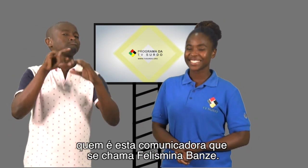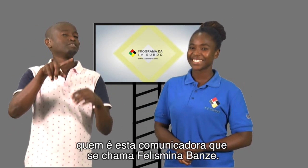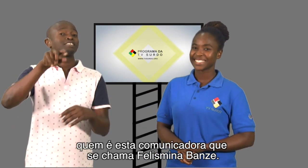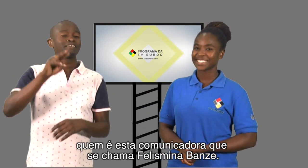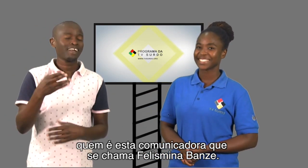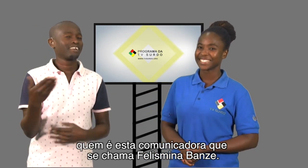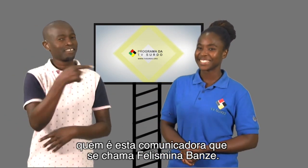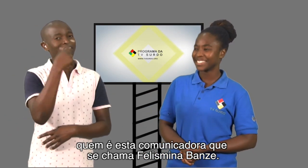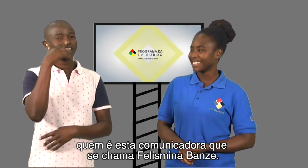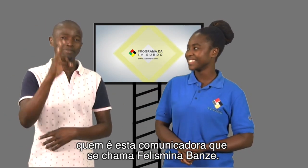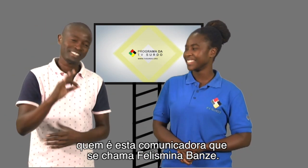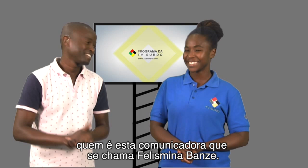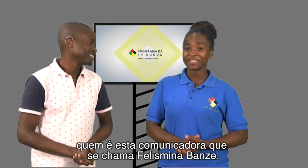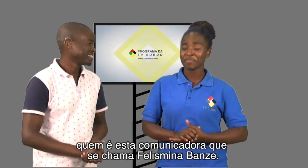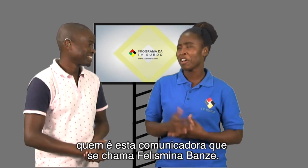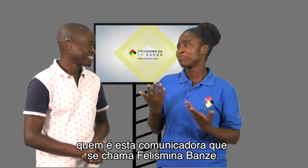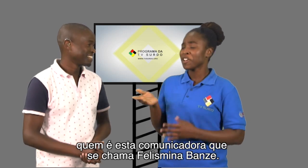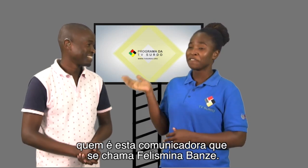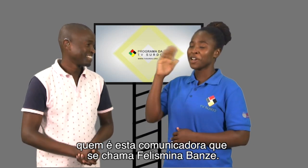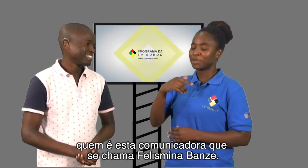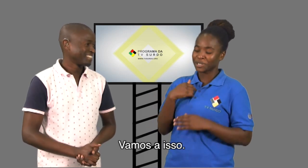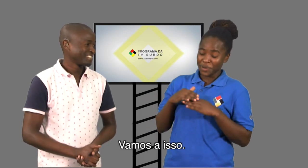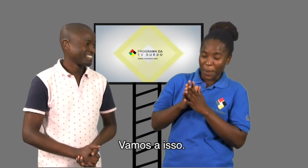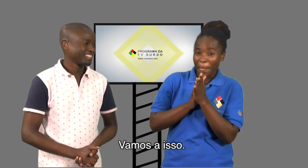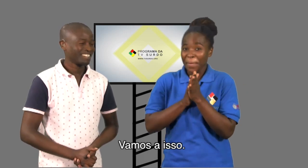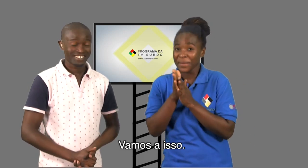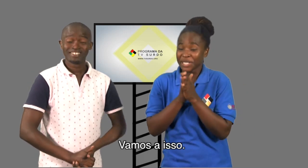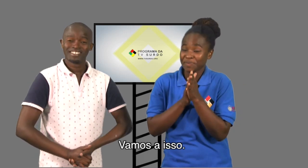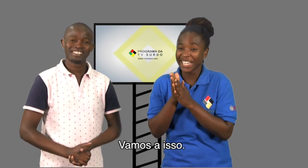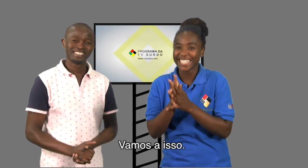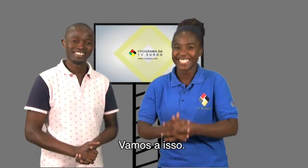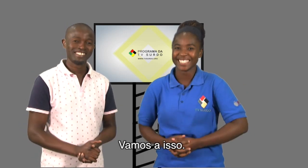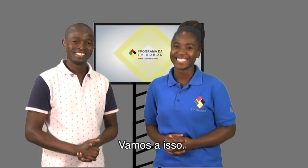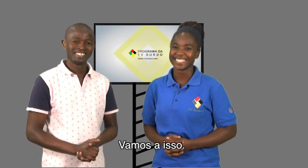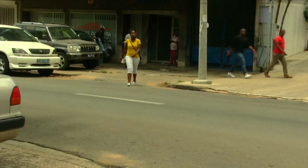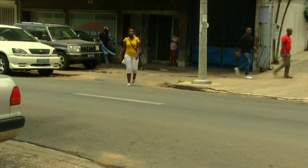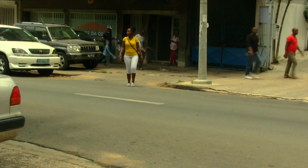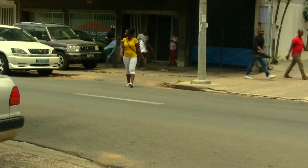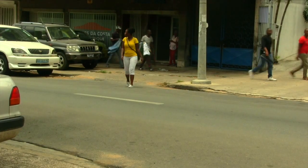é esta comunicadora que se chama Felizmina Banzi. Vamos, é isso.